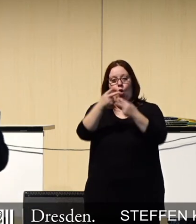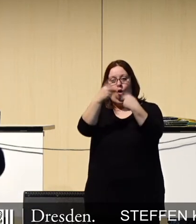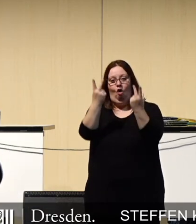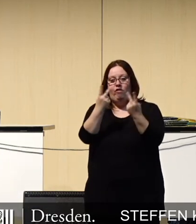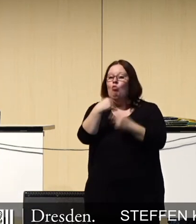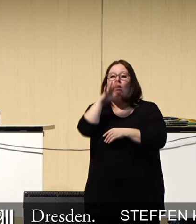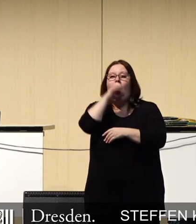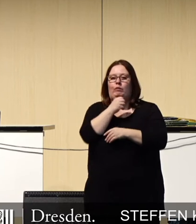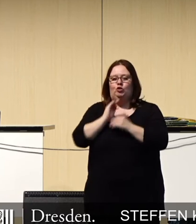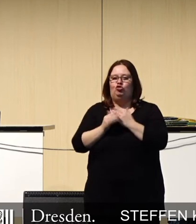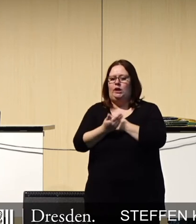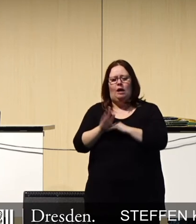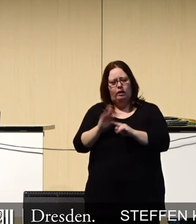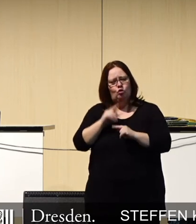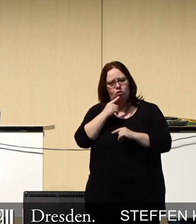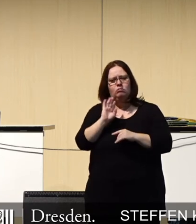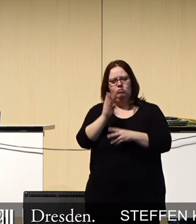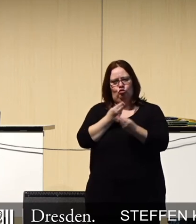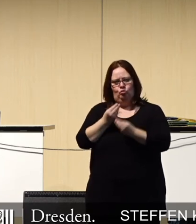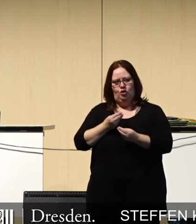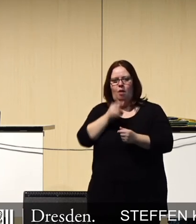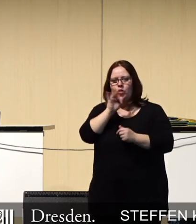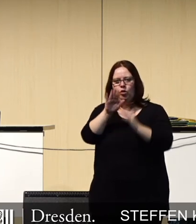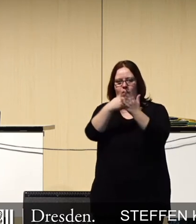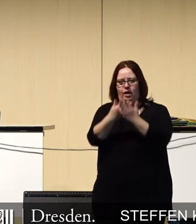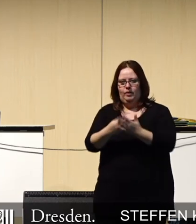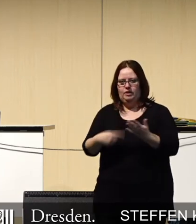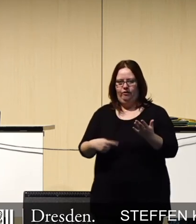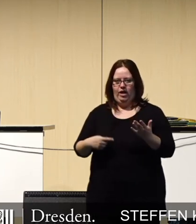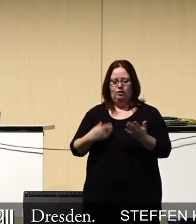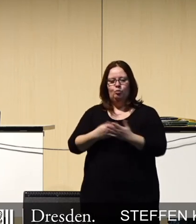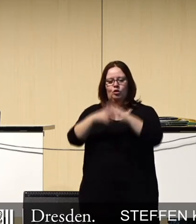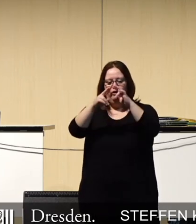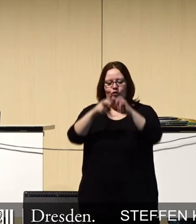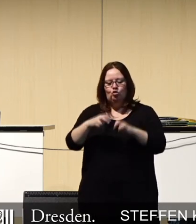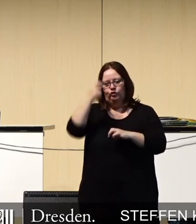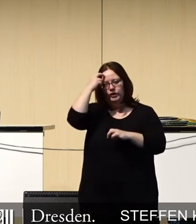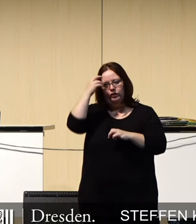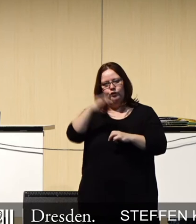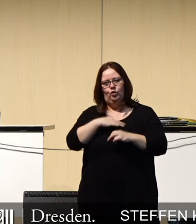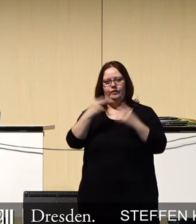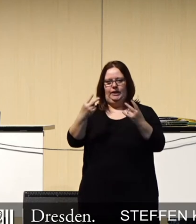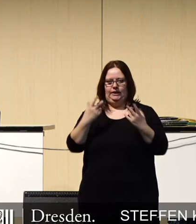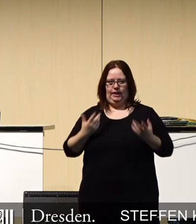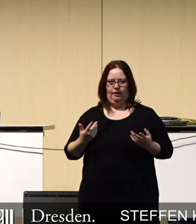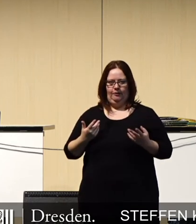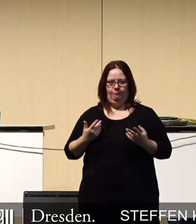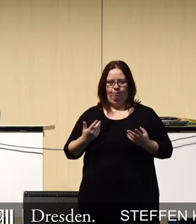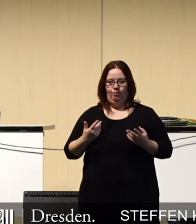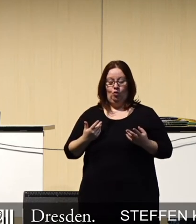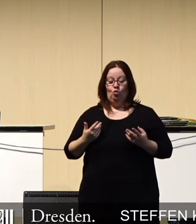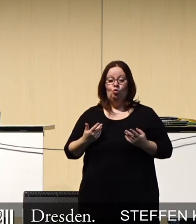nicht verheimlicht und angesprochen. Allerdings zählt hier die Forschung und die Wissenschaft. Und viele